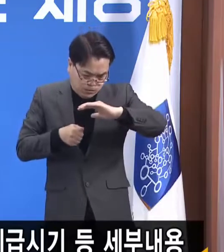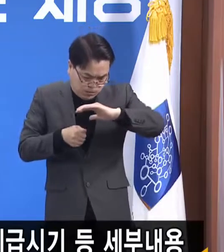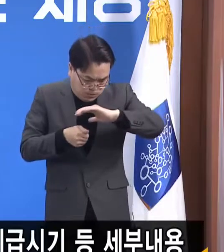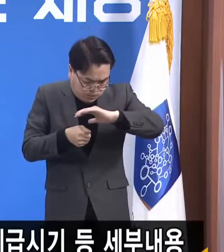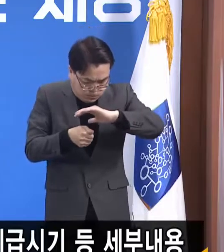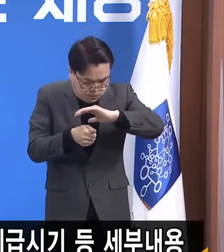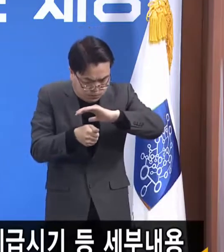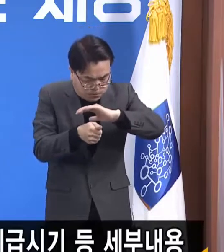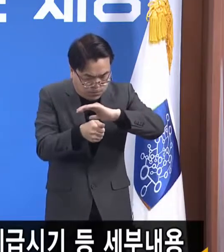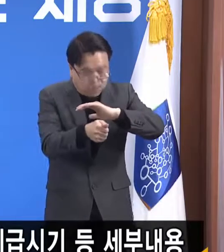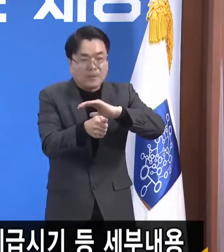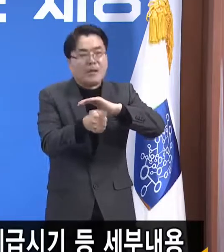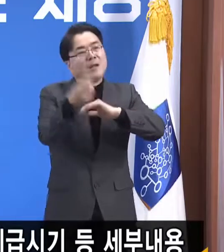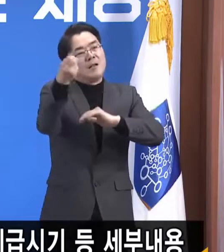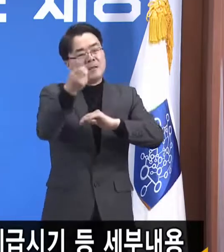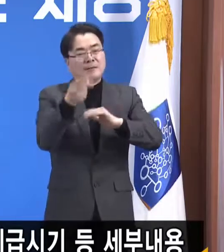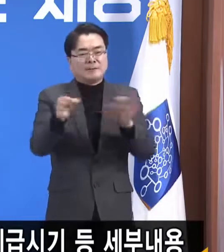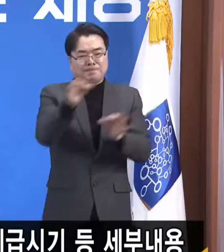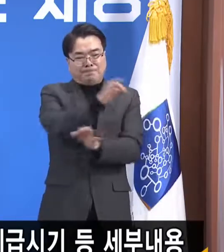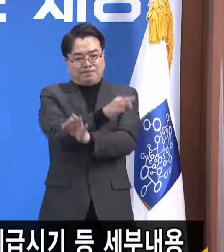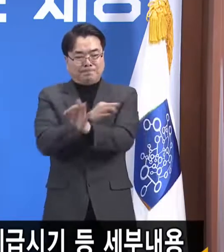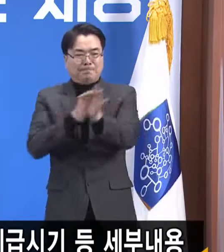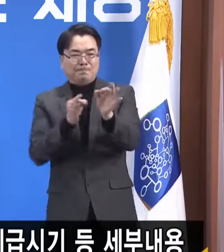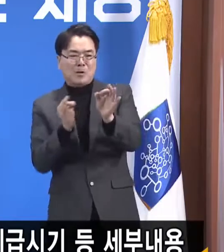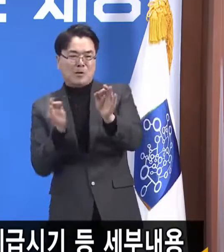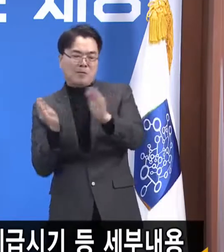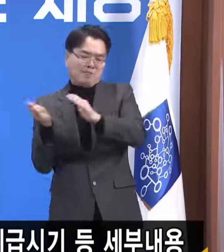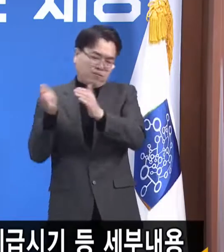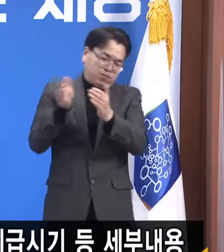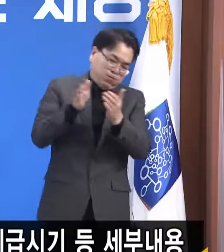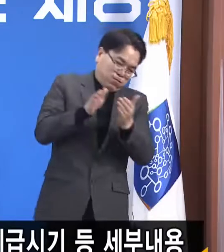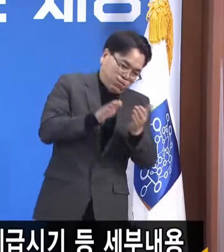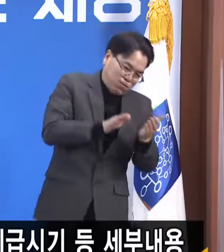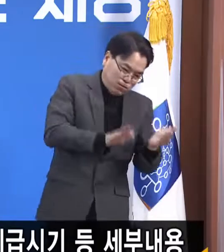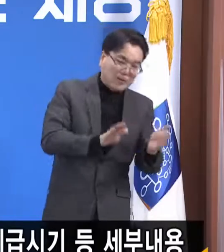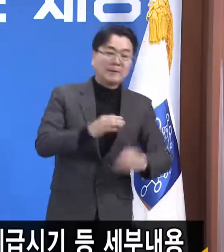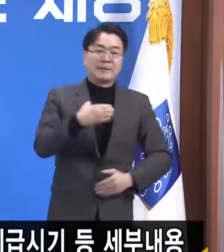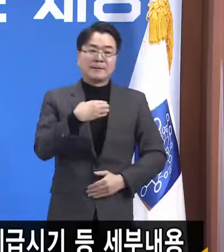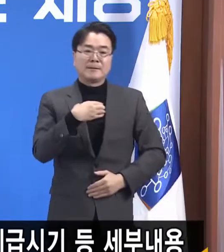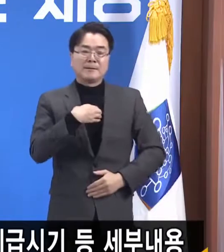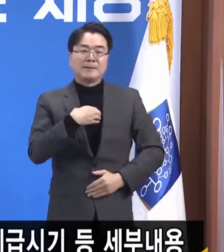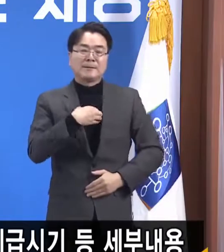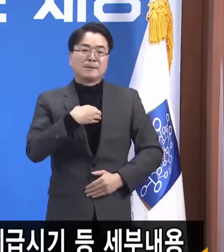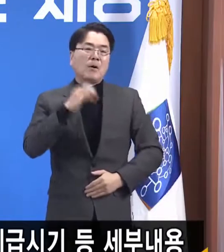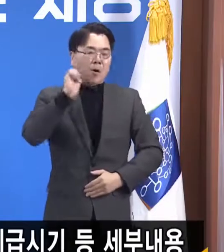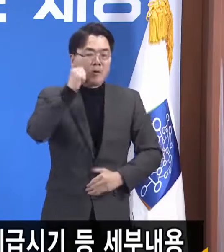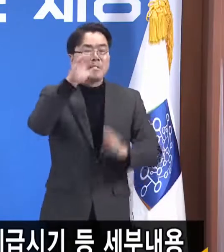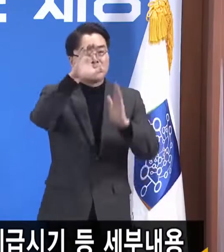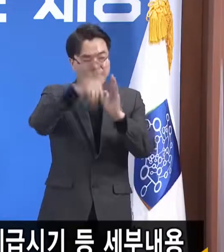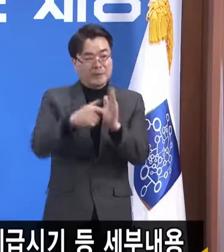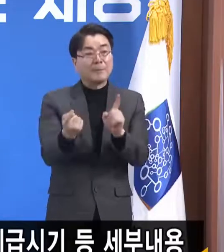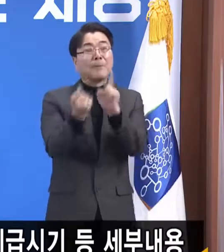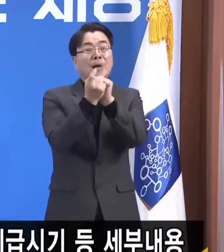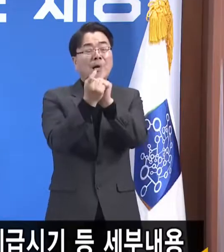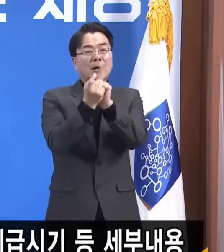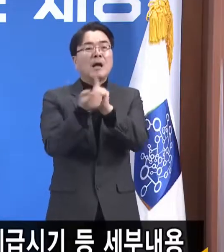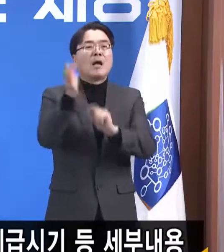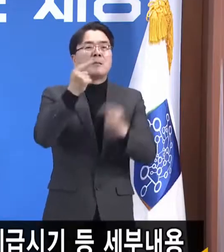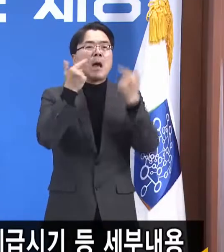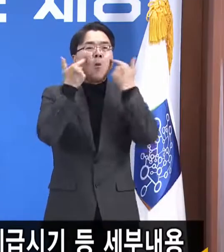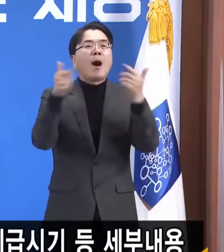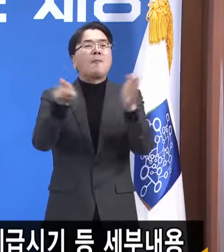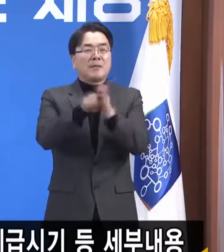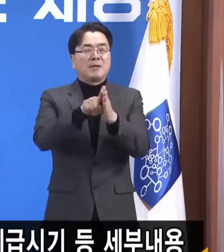또 경제 불황의 골은 정말로 깊은 위중한 상황입니다. 그러나 분명한 것은